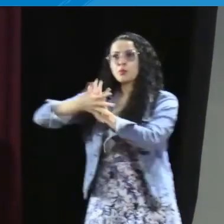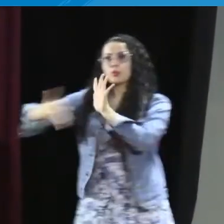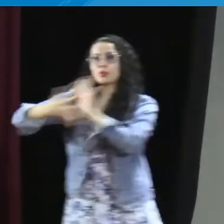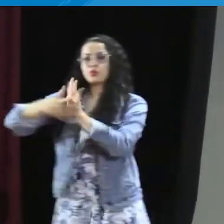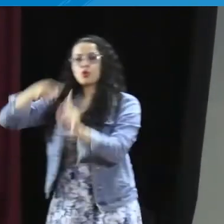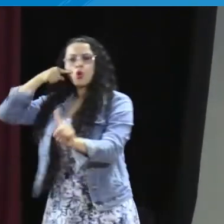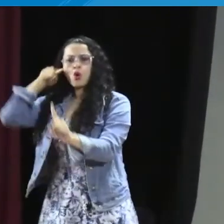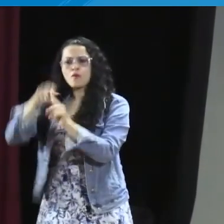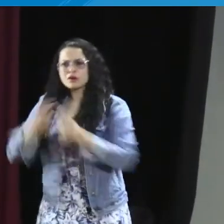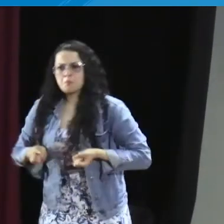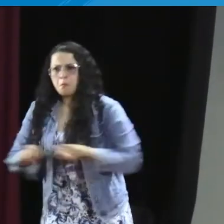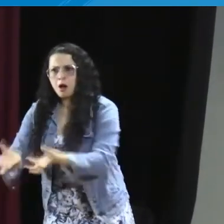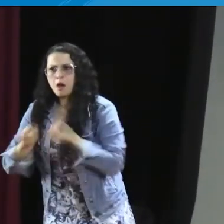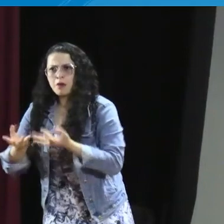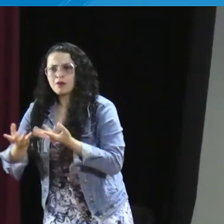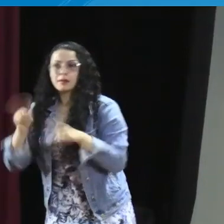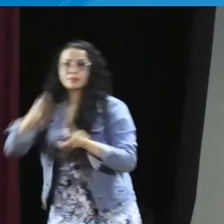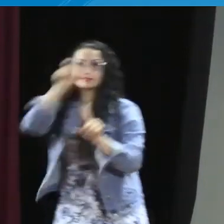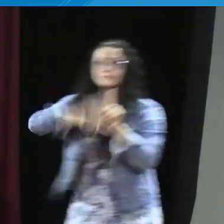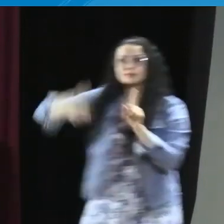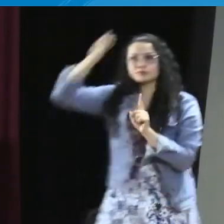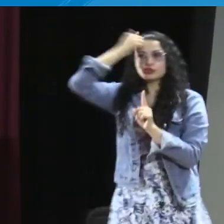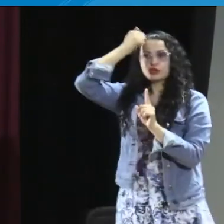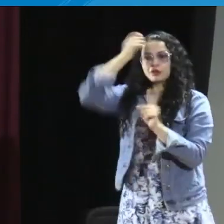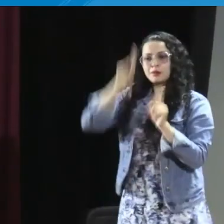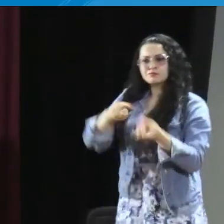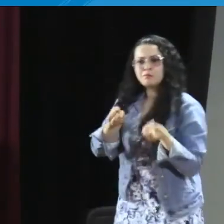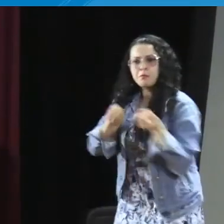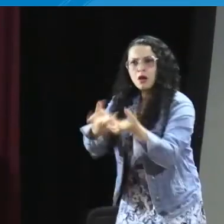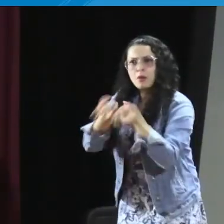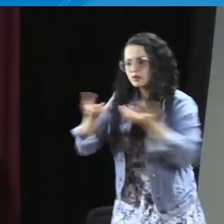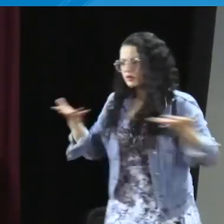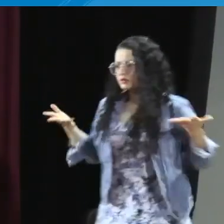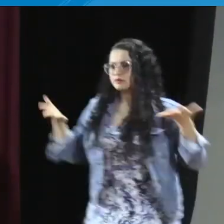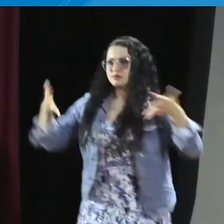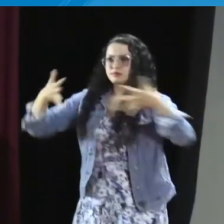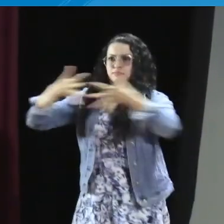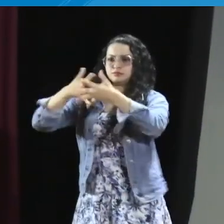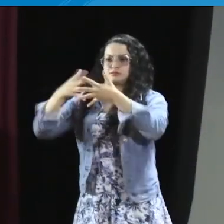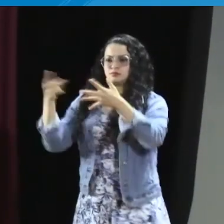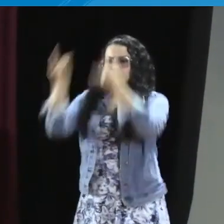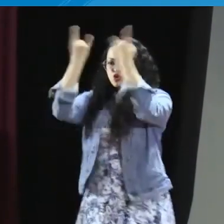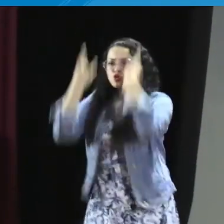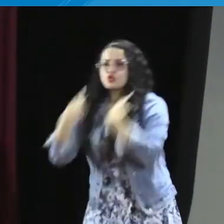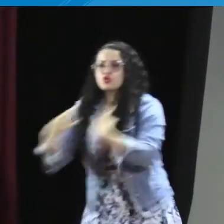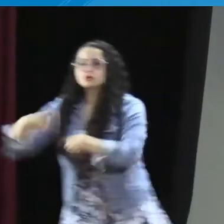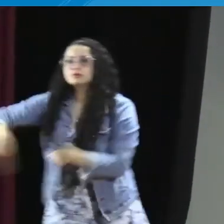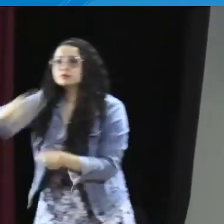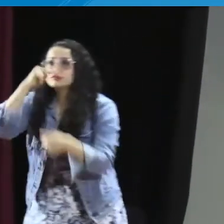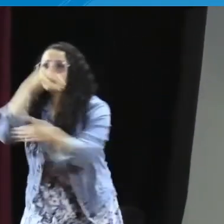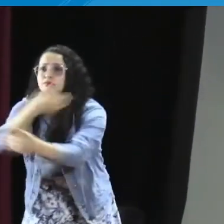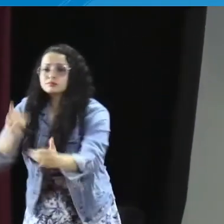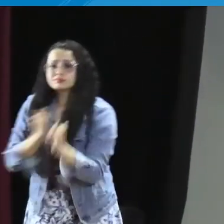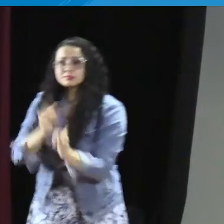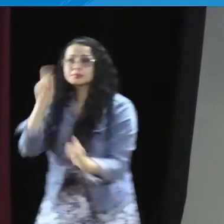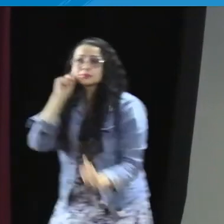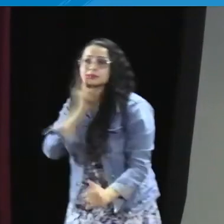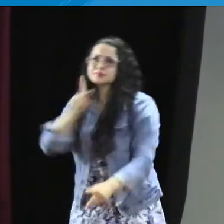¿Cuál es nuestro rol? ¿Cuál es nuestro objetivo? Y nuestro objetivo es ser ese modelo de lengua, llegar a esos puntos medios para la